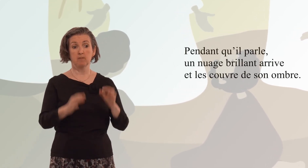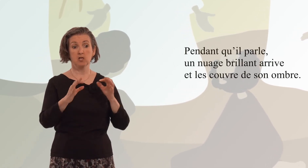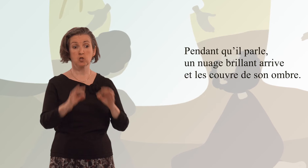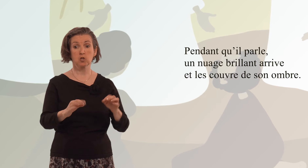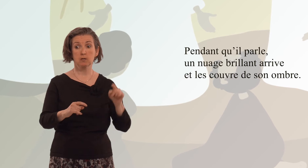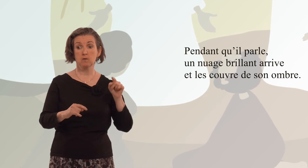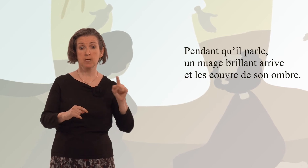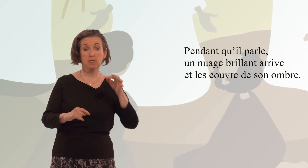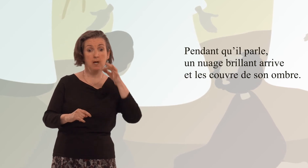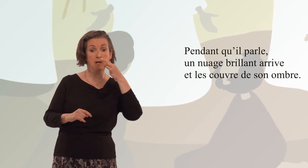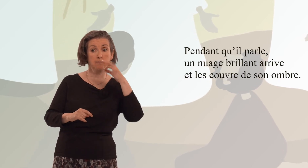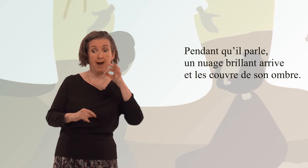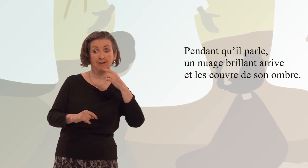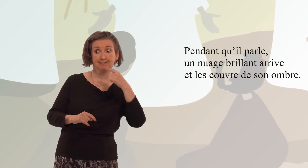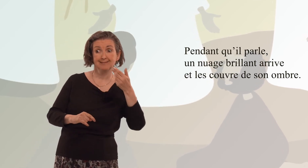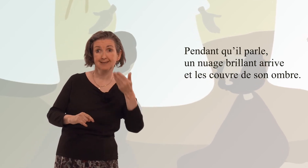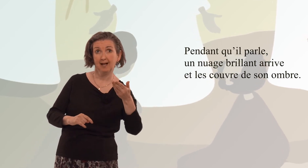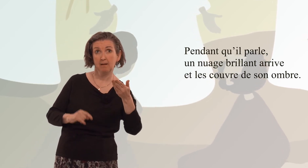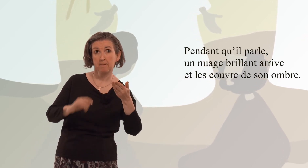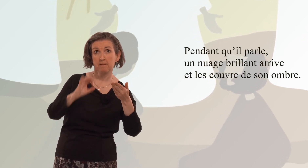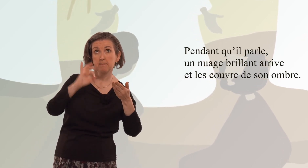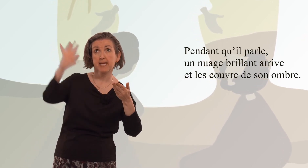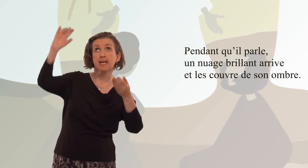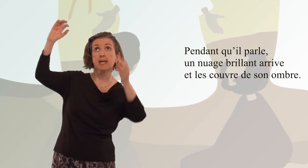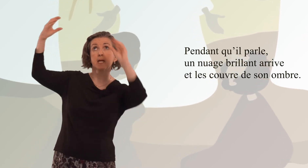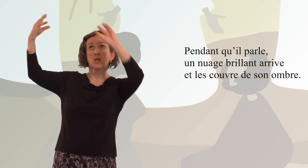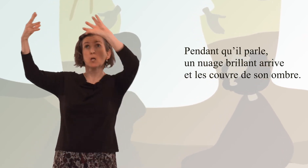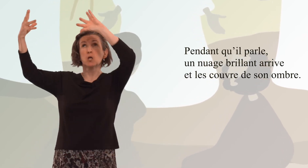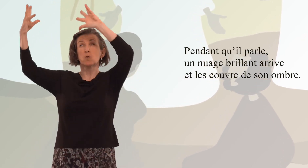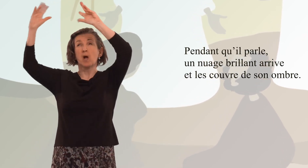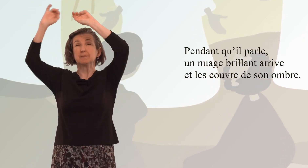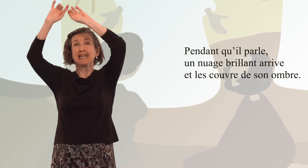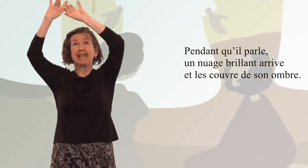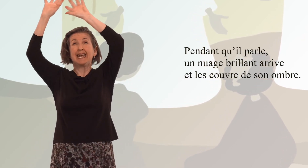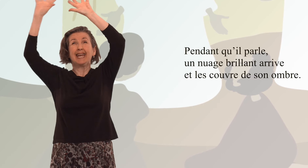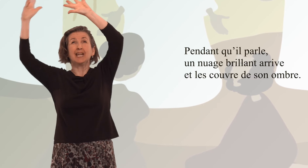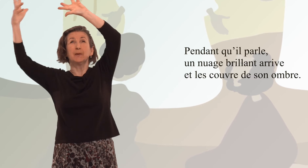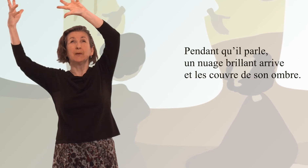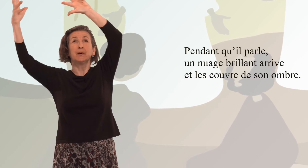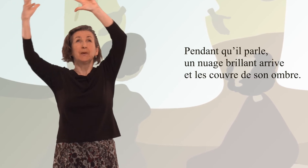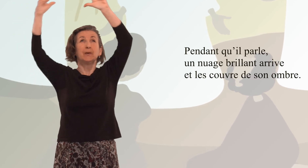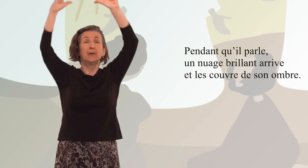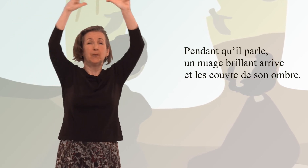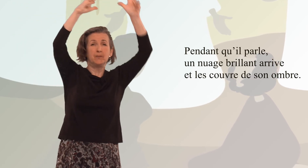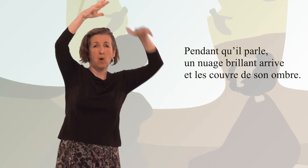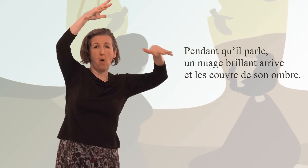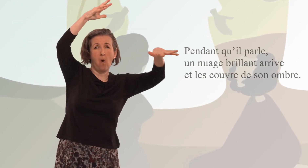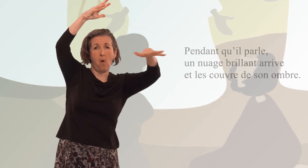Pendant qu'il parle, un nuage brillant arrive et les couvre de son ombre.